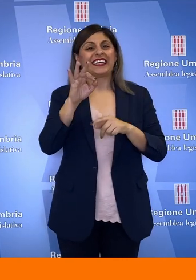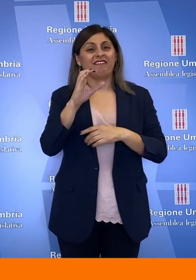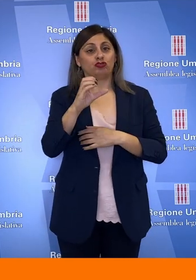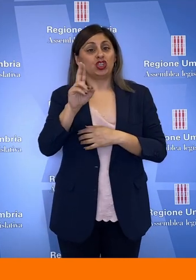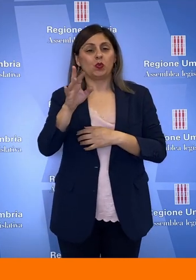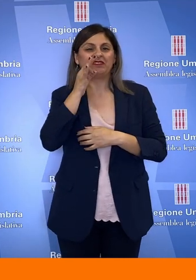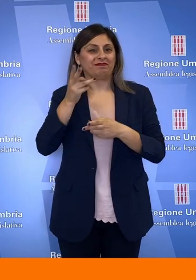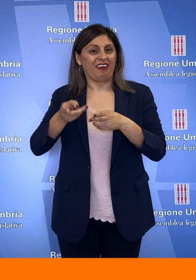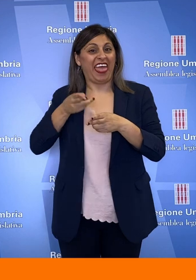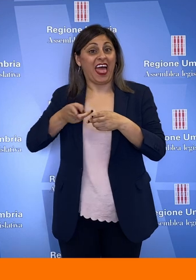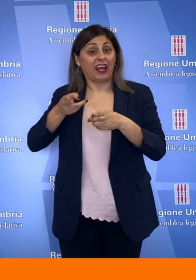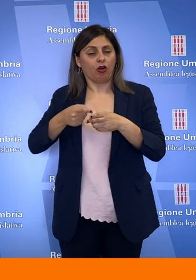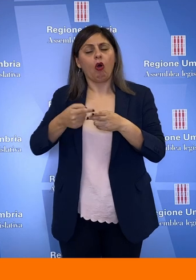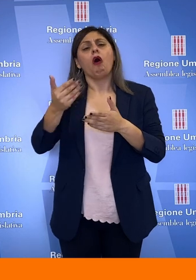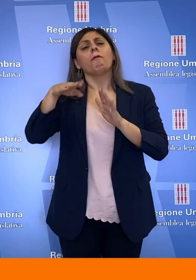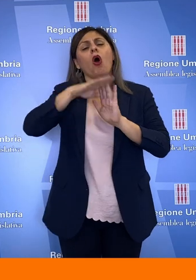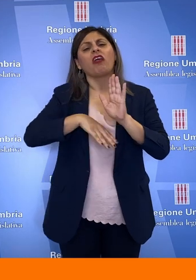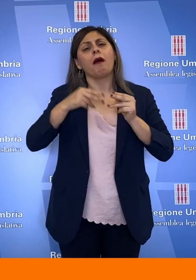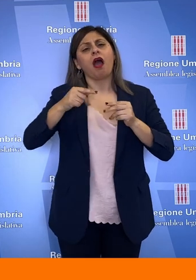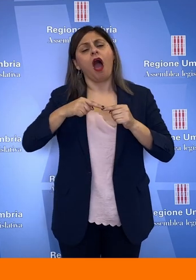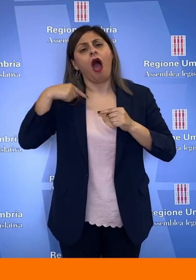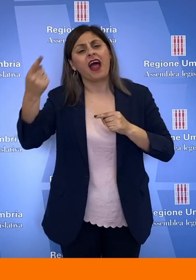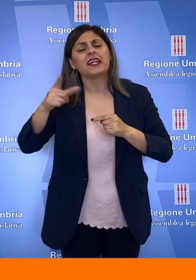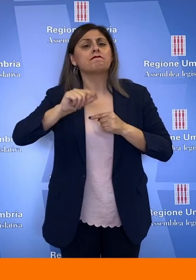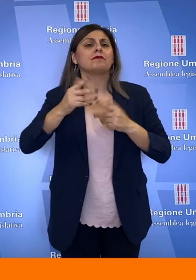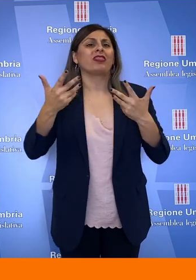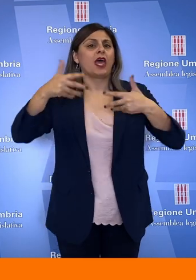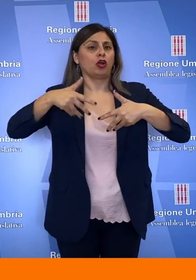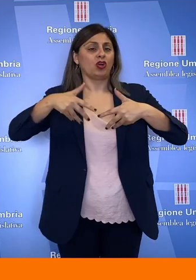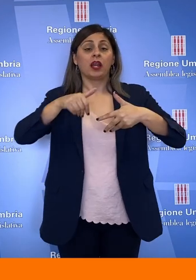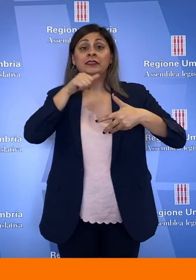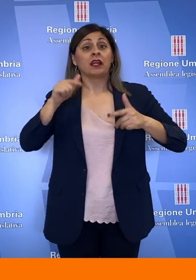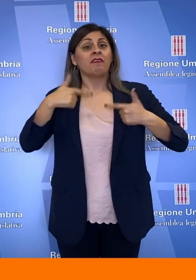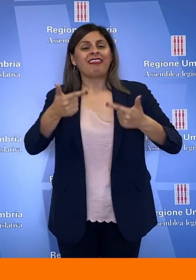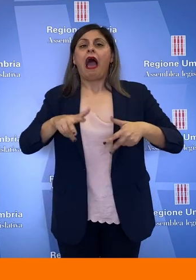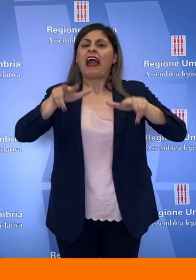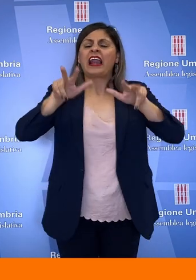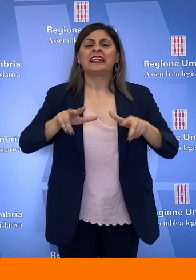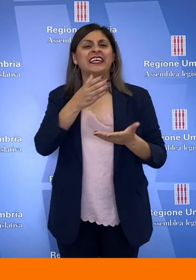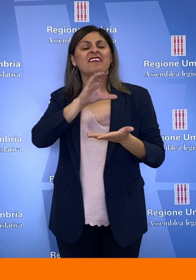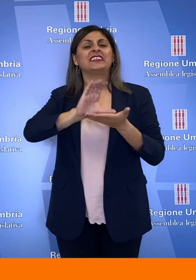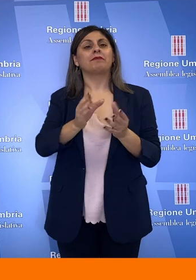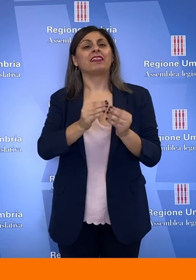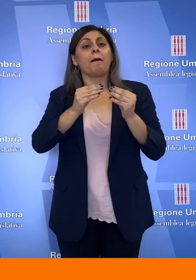attraverso un programma pluriennale con un minimo di 10 anni per avere garanzie di investimenti sul materiale rotabile.